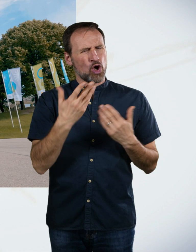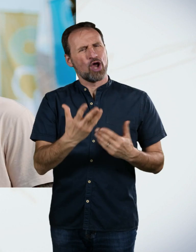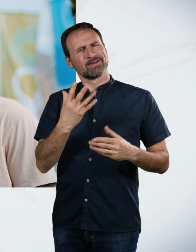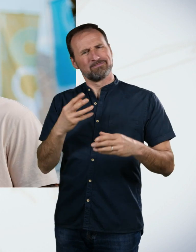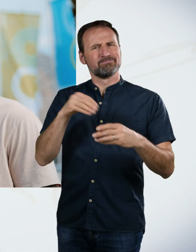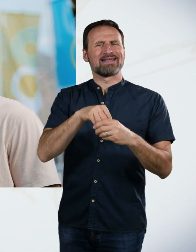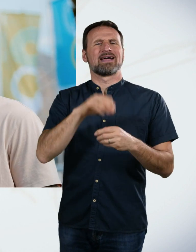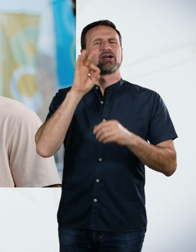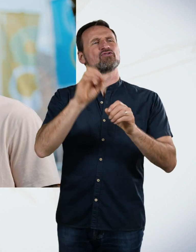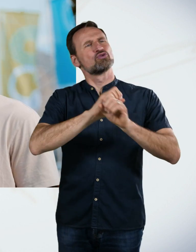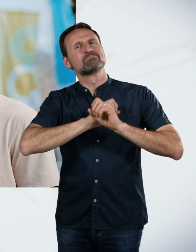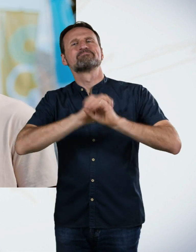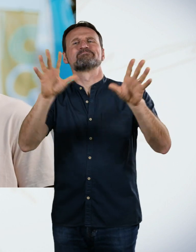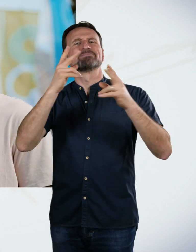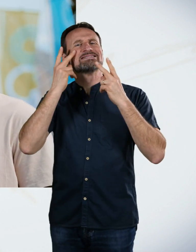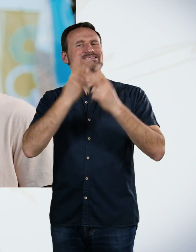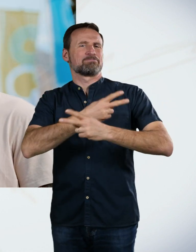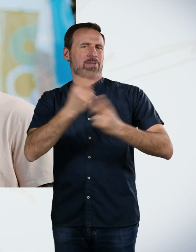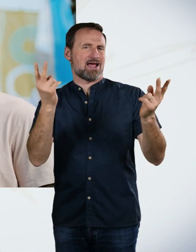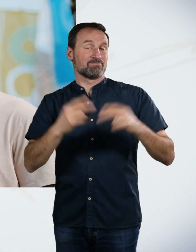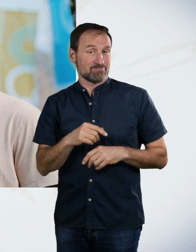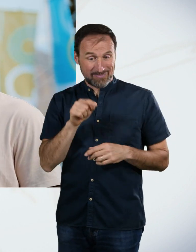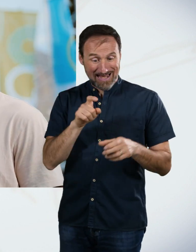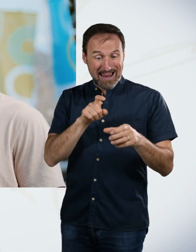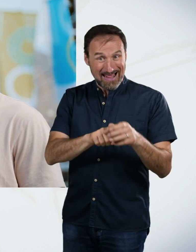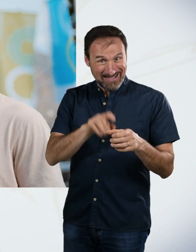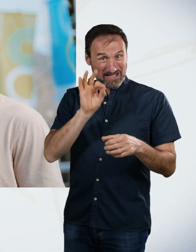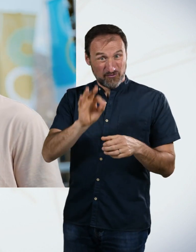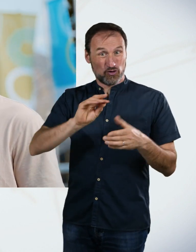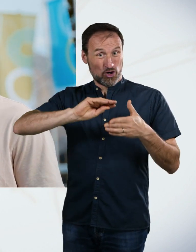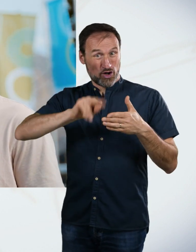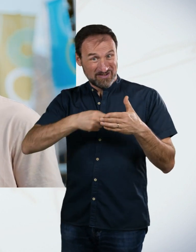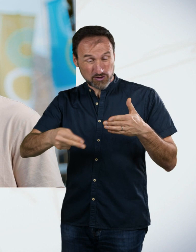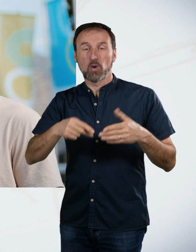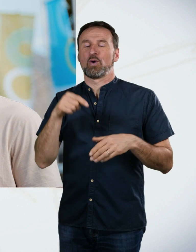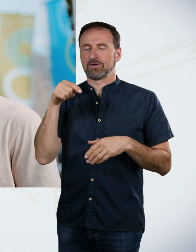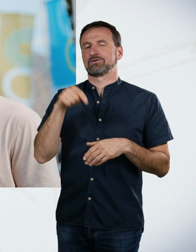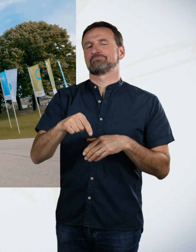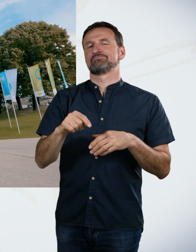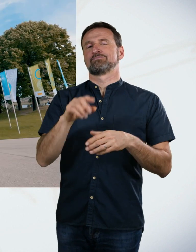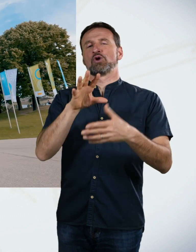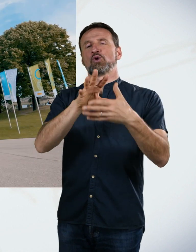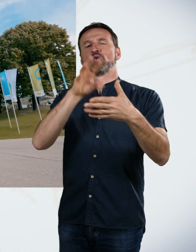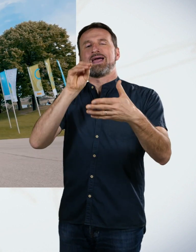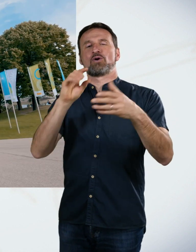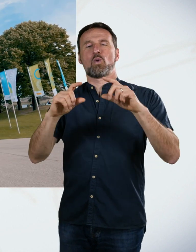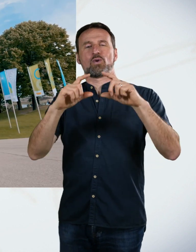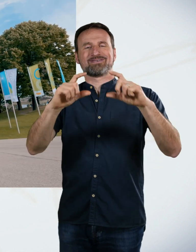in einem QR-Code hinterlegt. Diesen sollst du heute als übergroßes Mosaik legen. Dafür hast du eine Stunde Zeit.